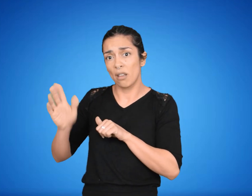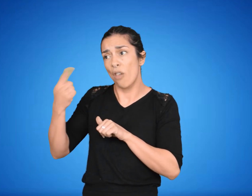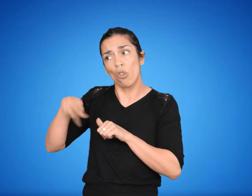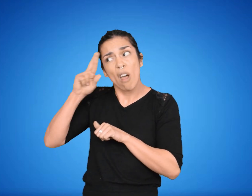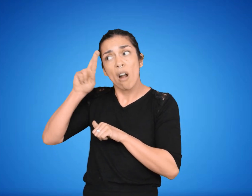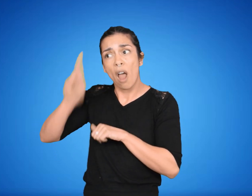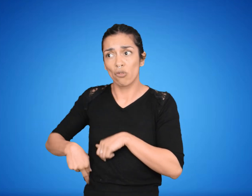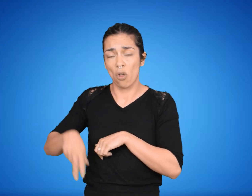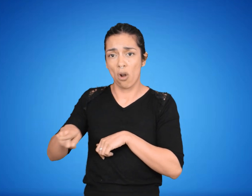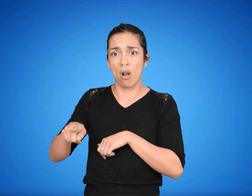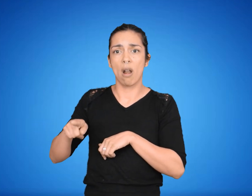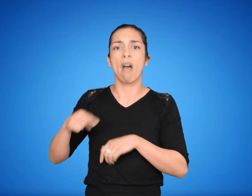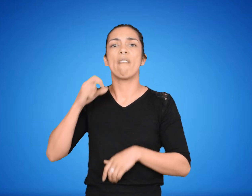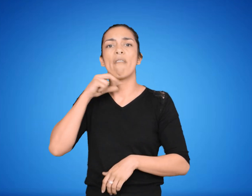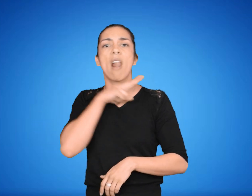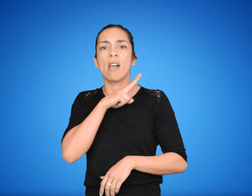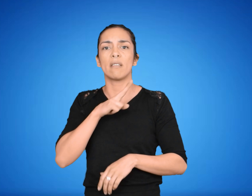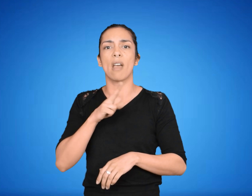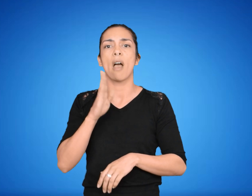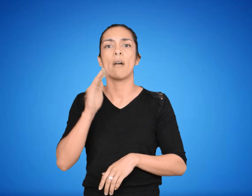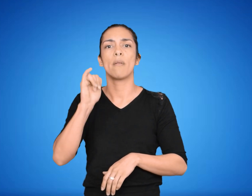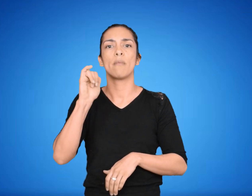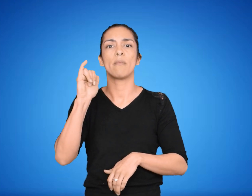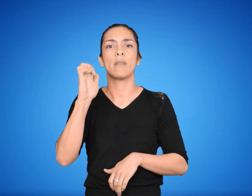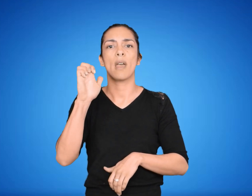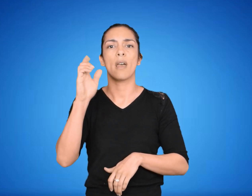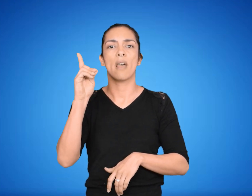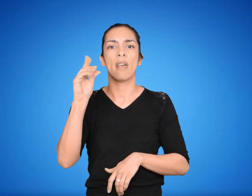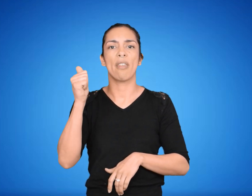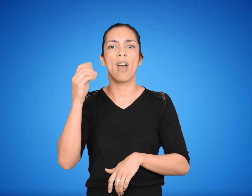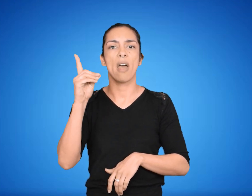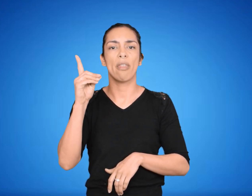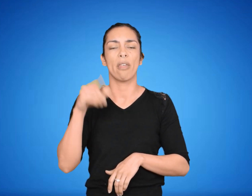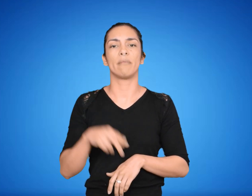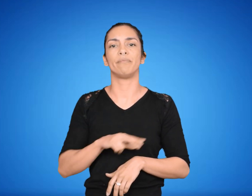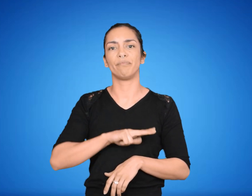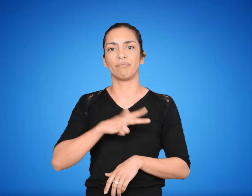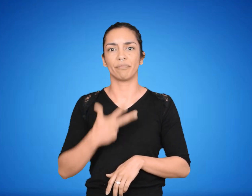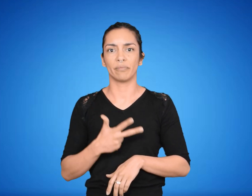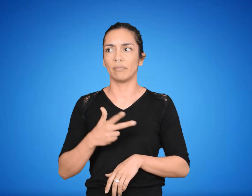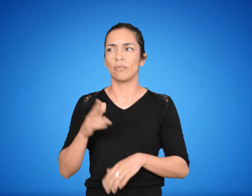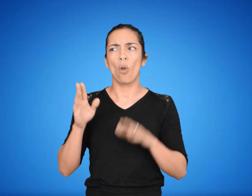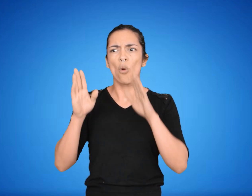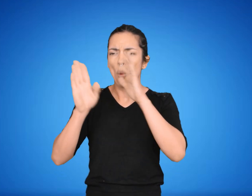el mundo lo hace, por algo es. Falacia de apelación a la piedad. 3.